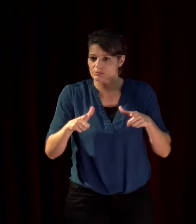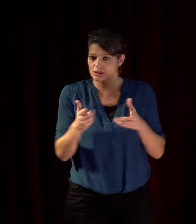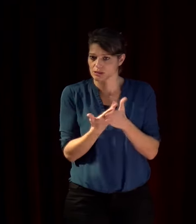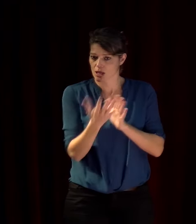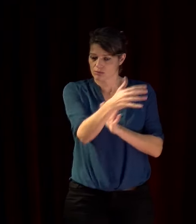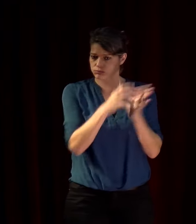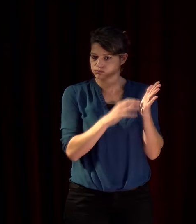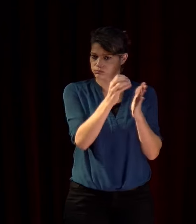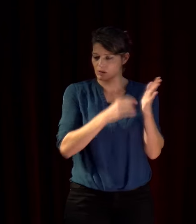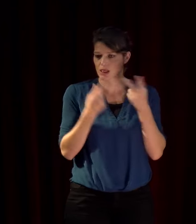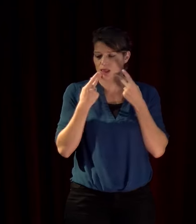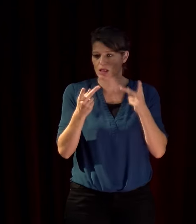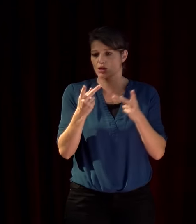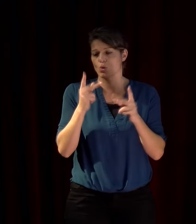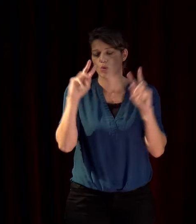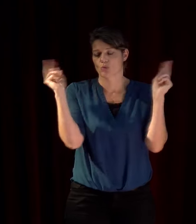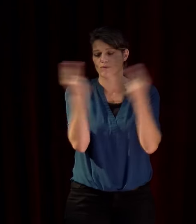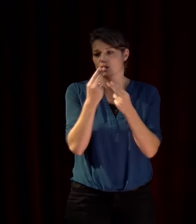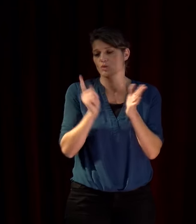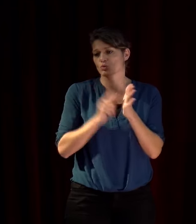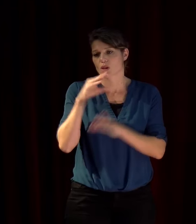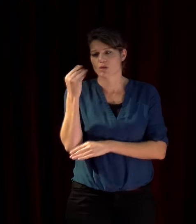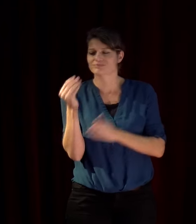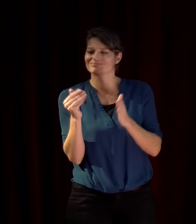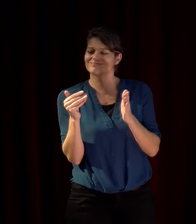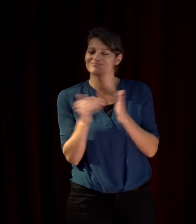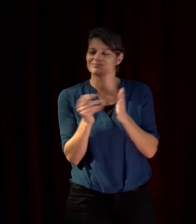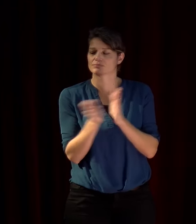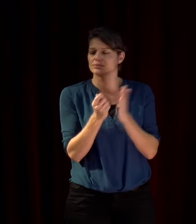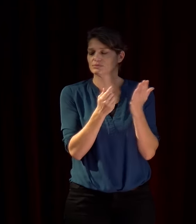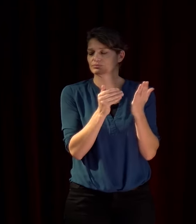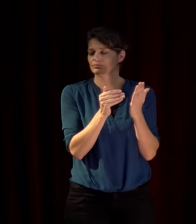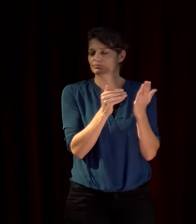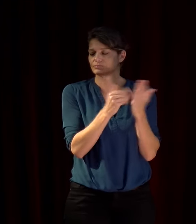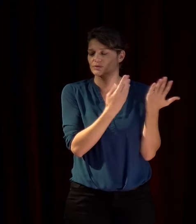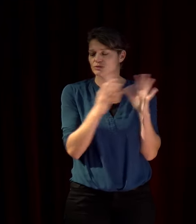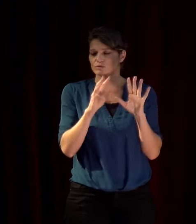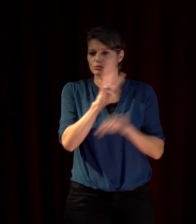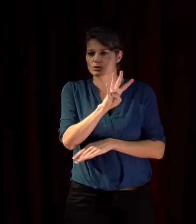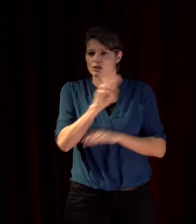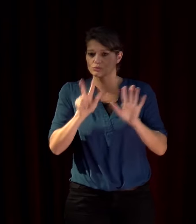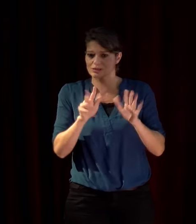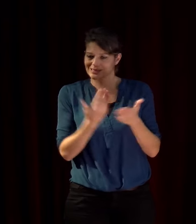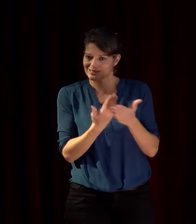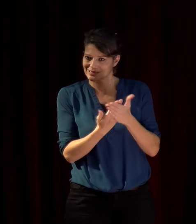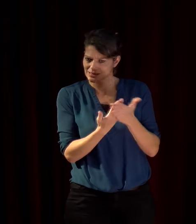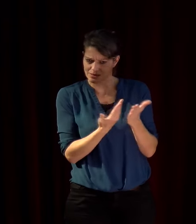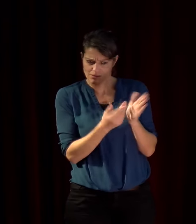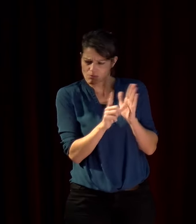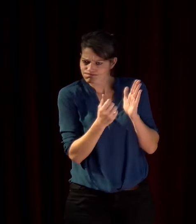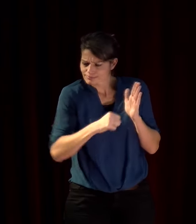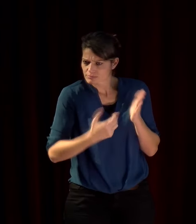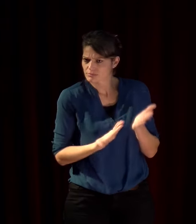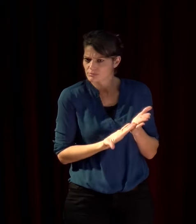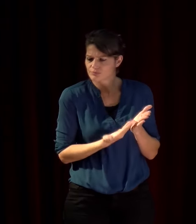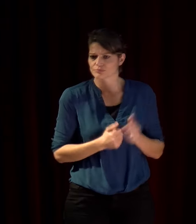universelle des droits de l'homme de 48 mais aussi concernant la vie culturelle c'est